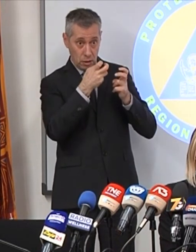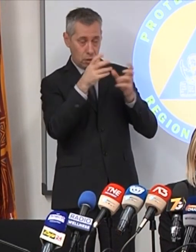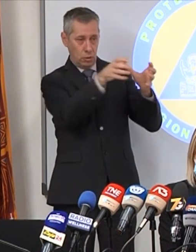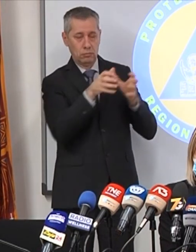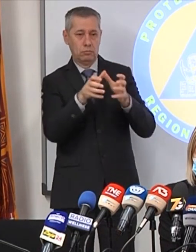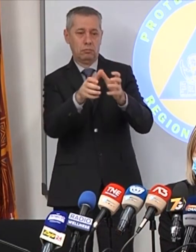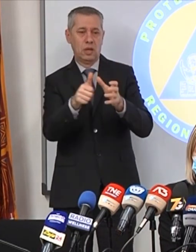le misure previste.